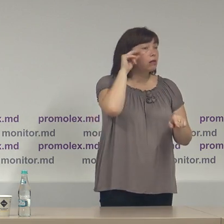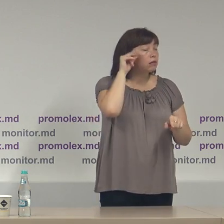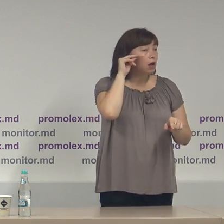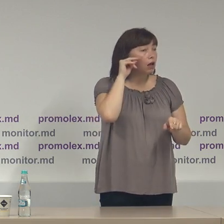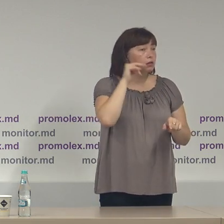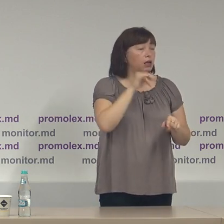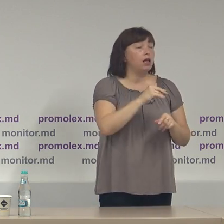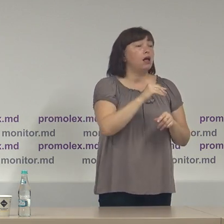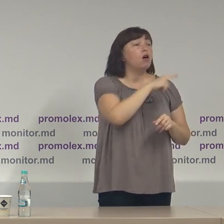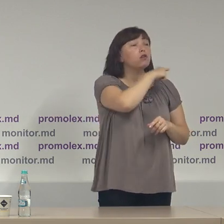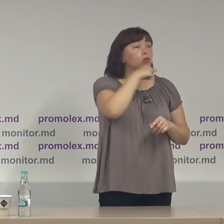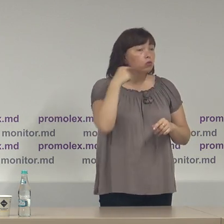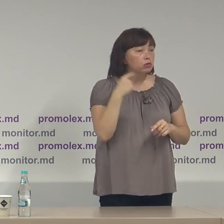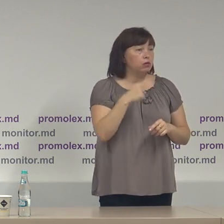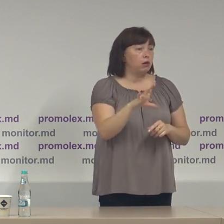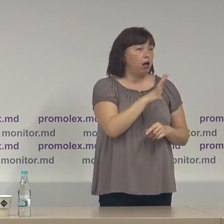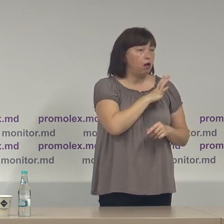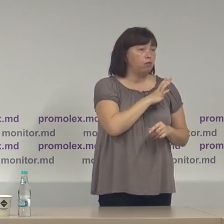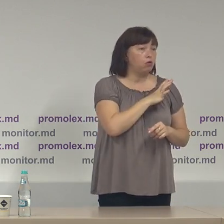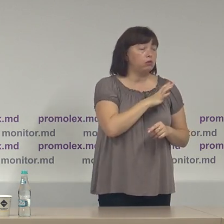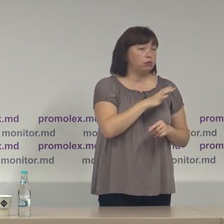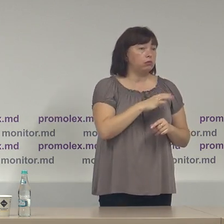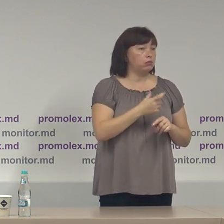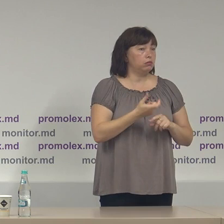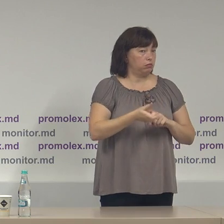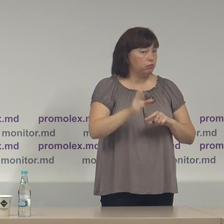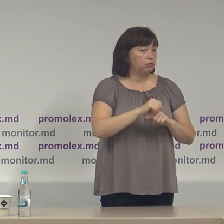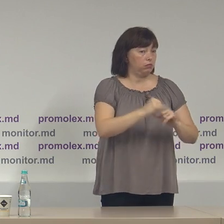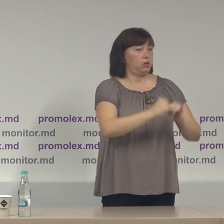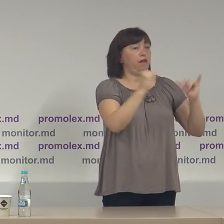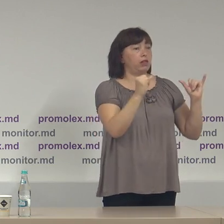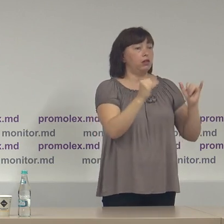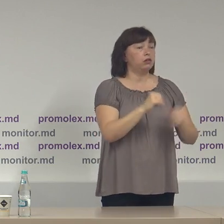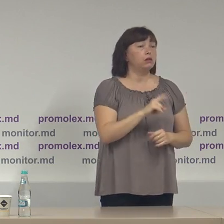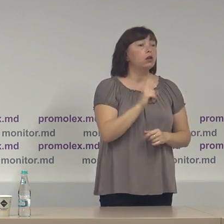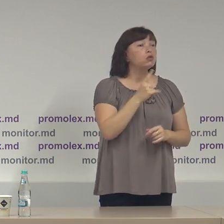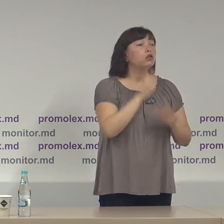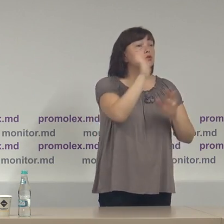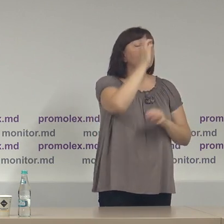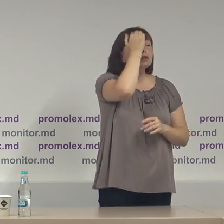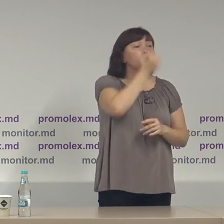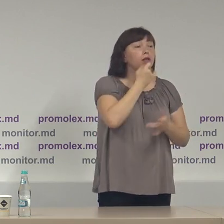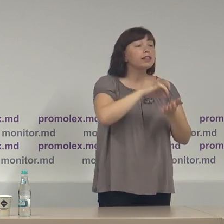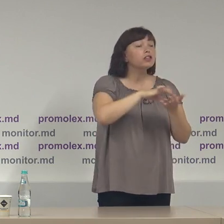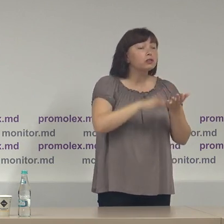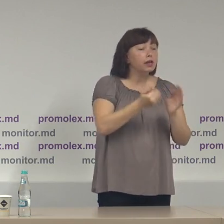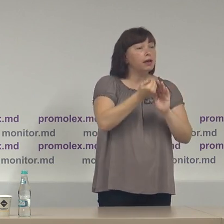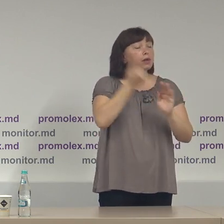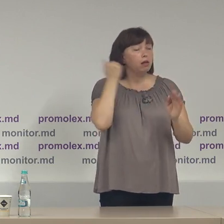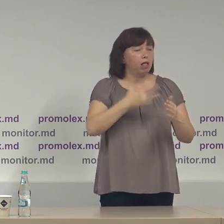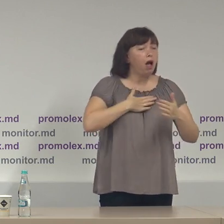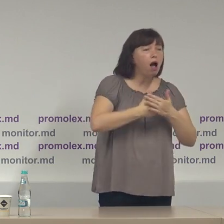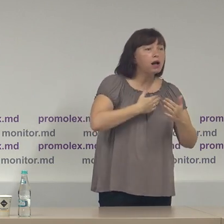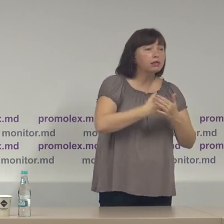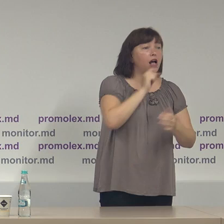Federația Rusă era net avantajată deoarece doar datorită înregistrării prealabile active